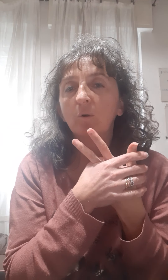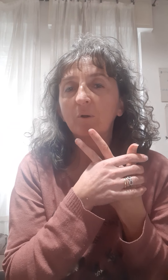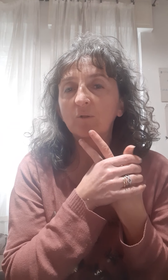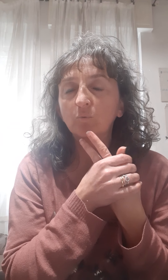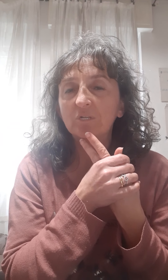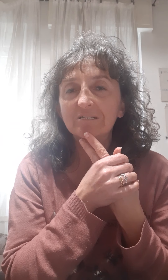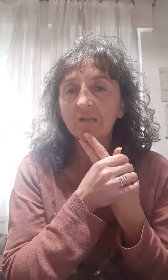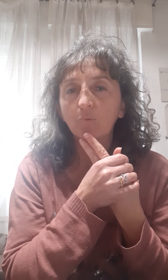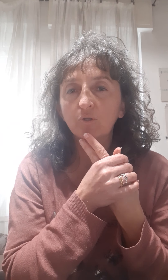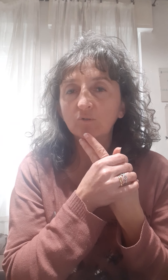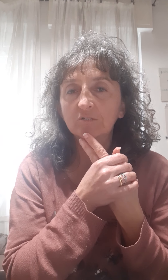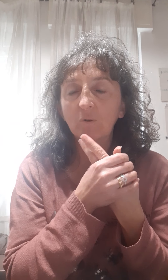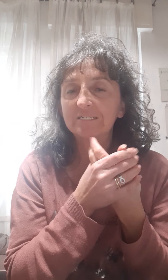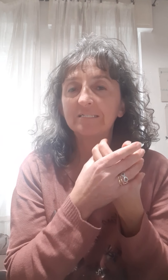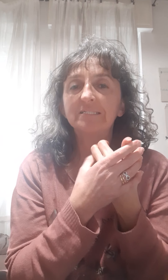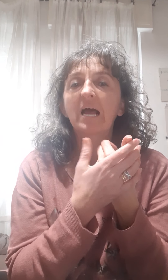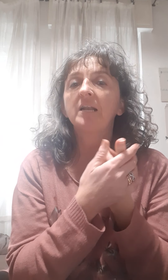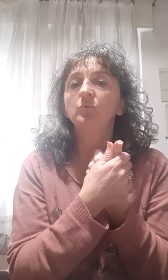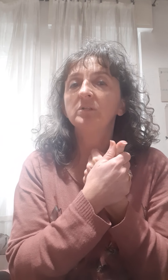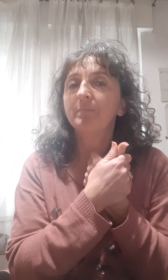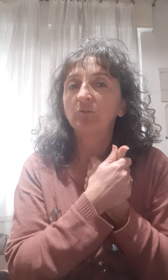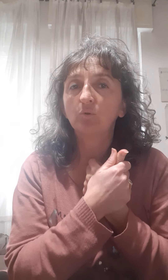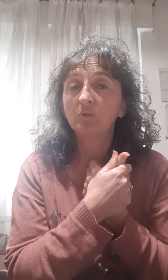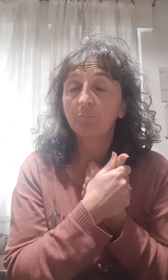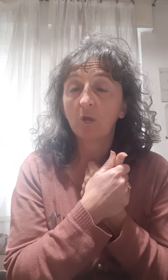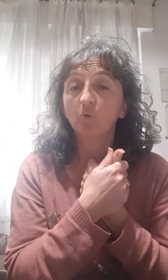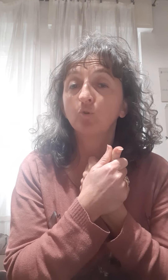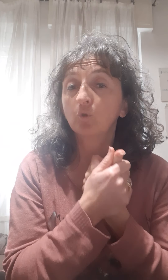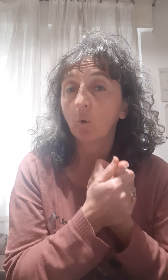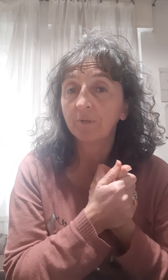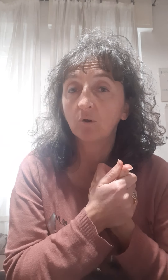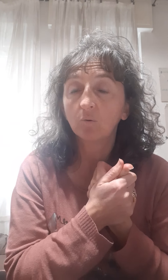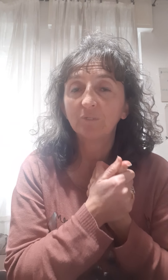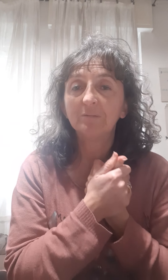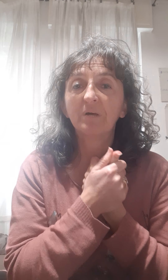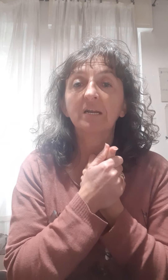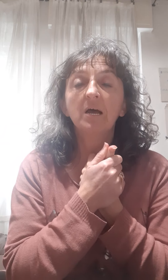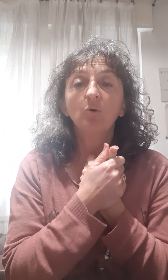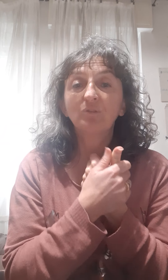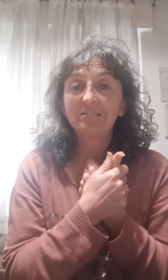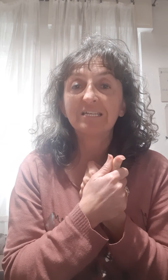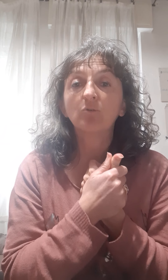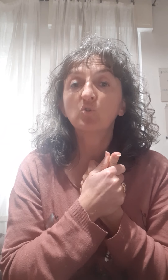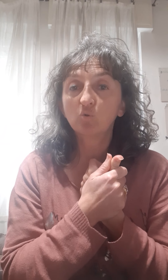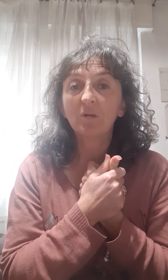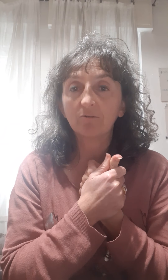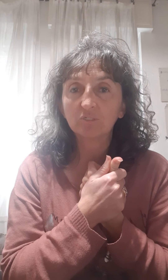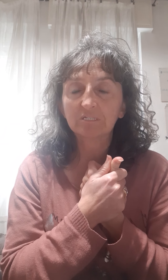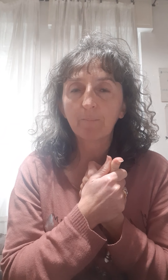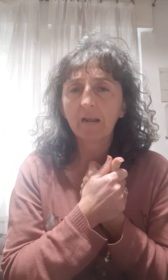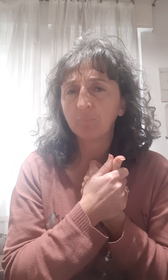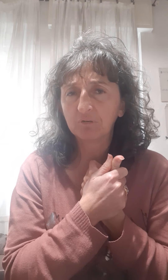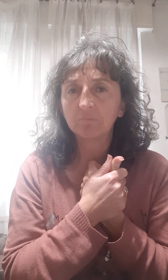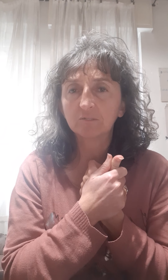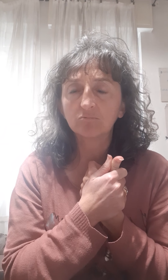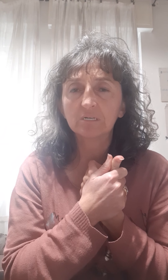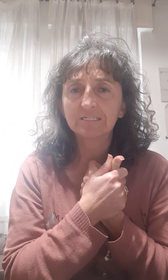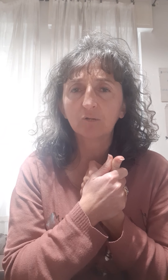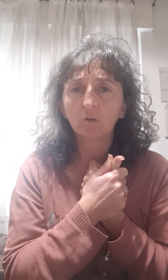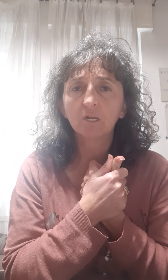come quando utilizziamo i nostri oli essenziali, quindi il metodo di impiego topico, quindi per utilizzarlo sulla nostra pelle potrebbe essere utilizzato anche